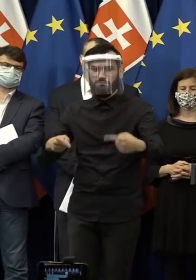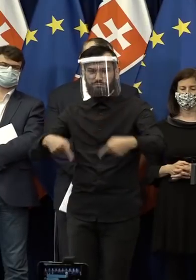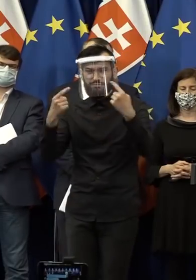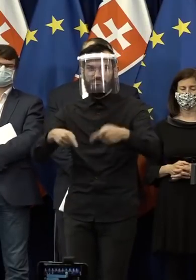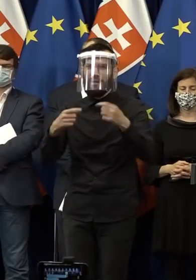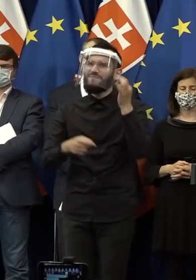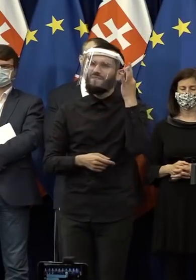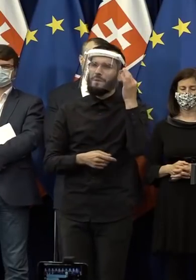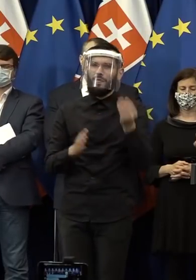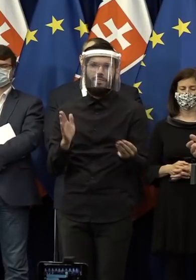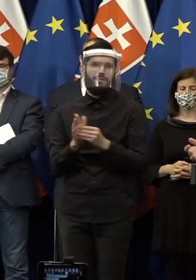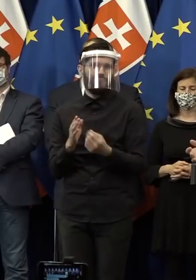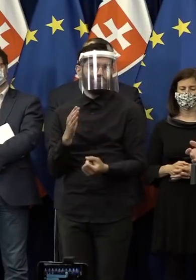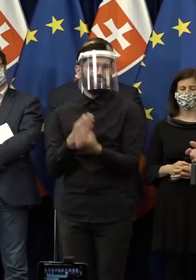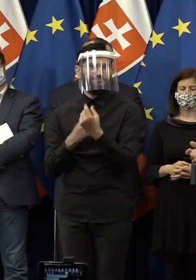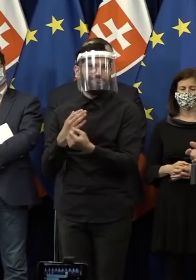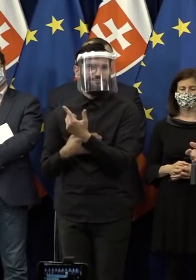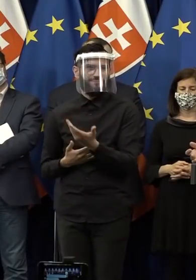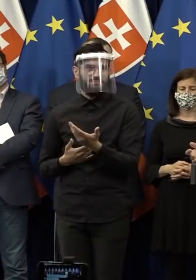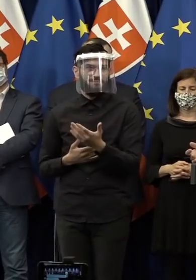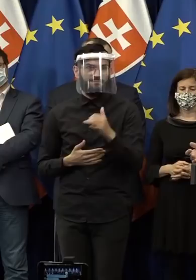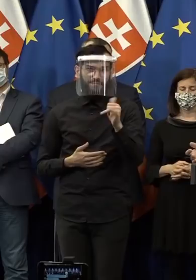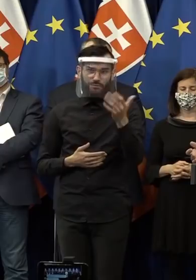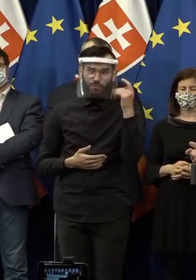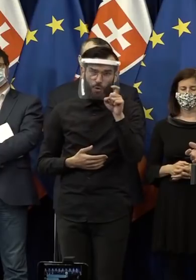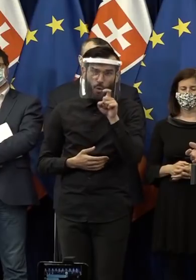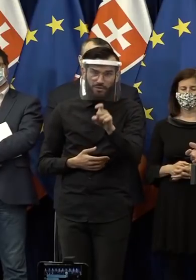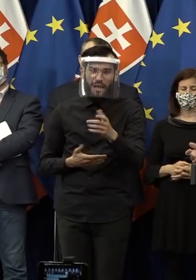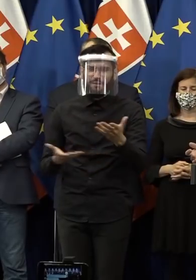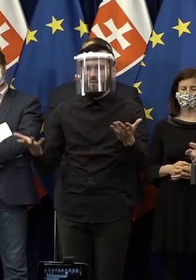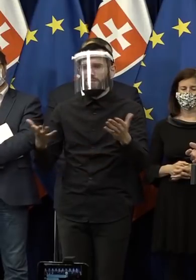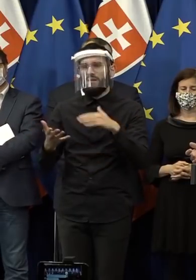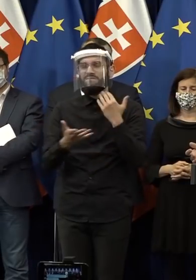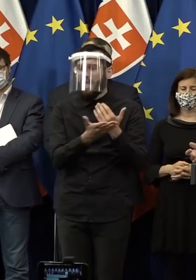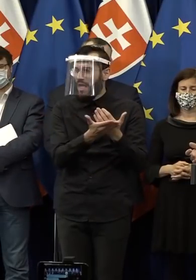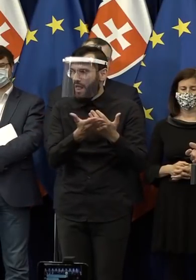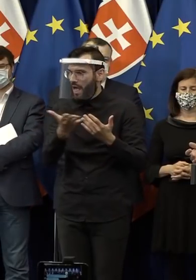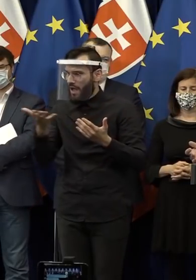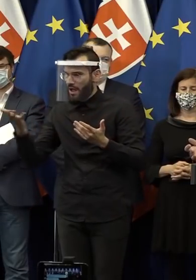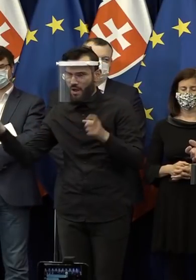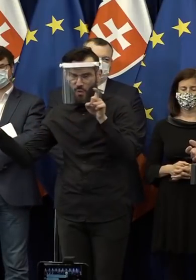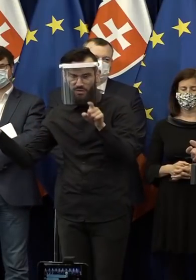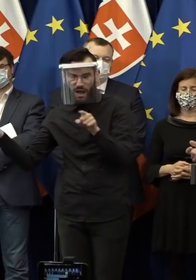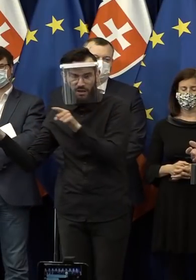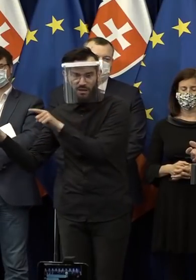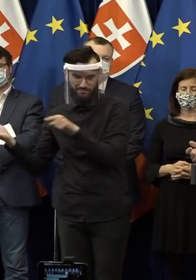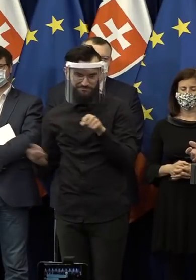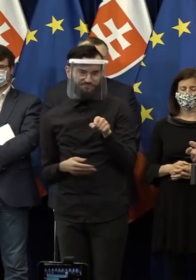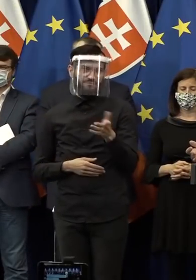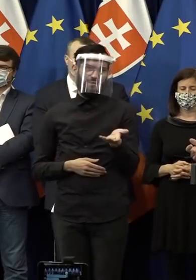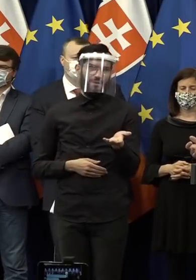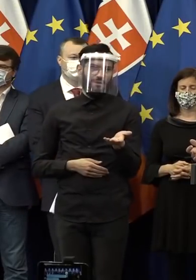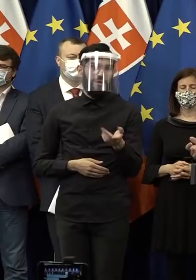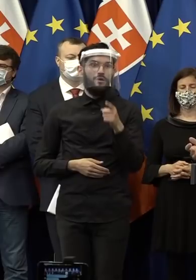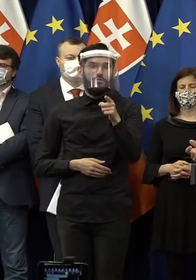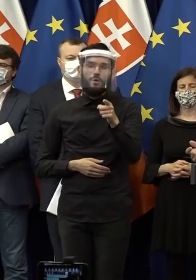vyrobili a vymysleli. Áno, bola to otázka. Jedna z tisícok, ktoré sme predkladali, ale programové vyhlásenie vlády je